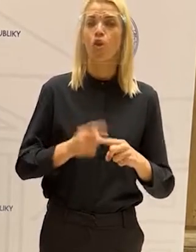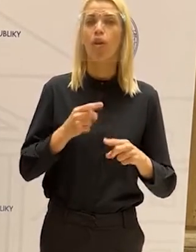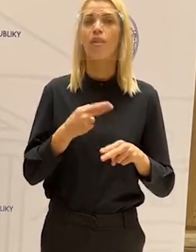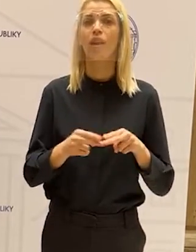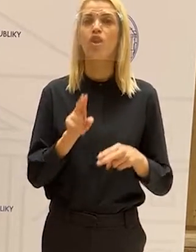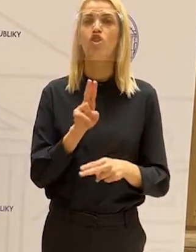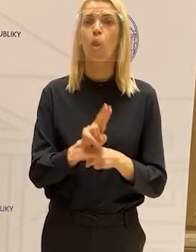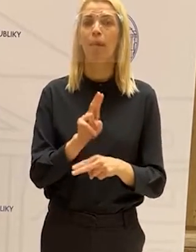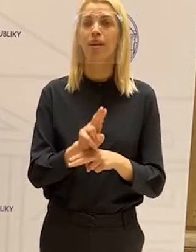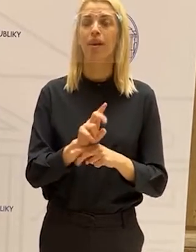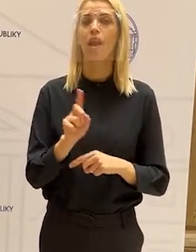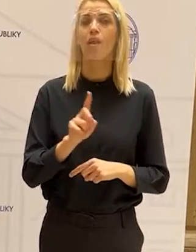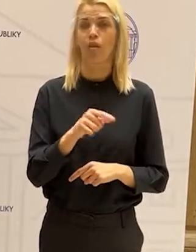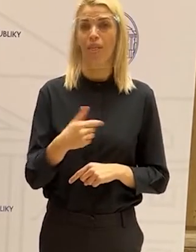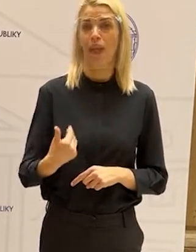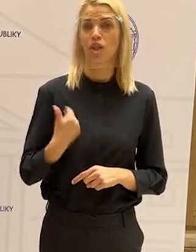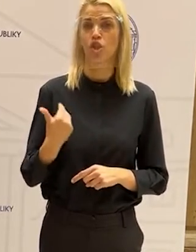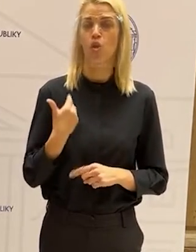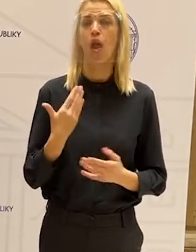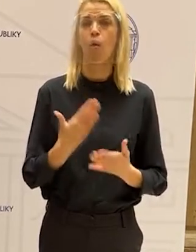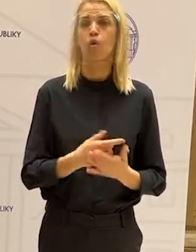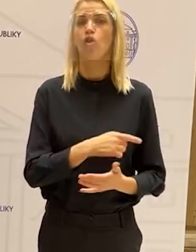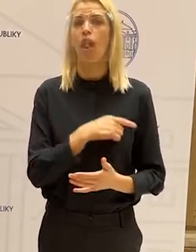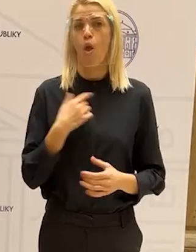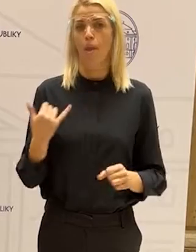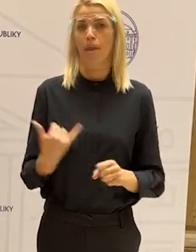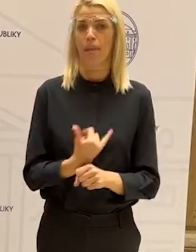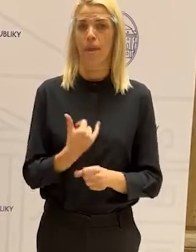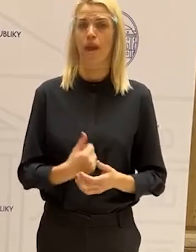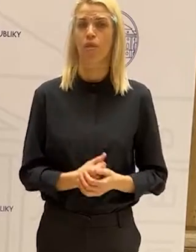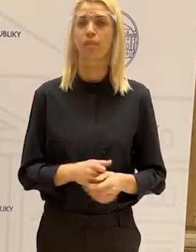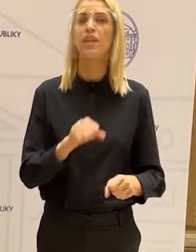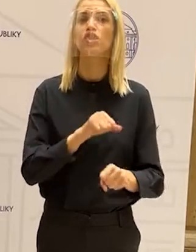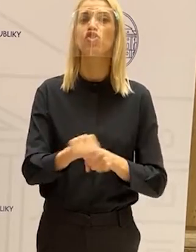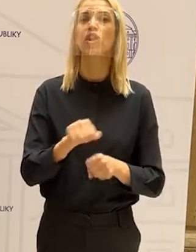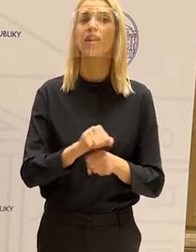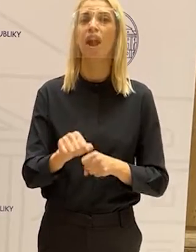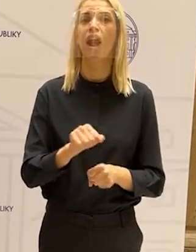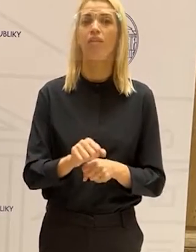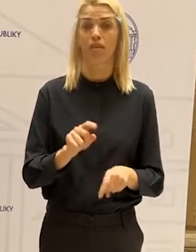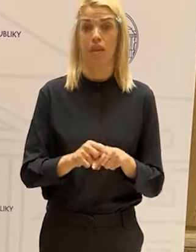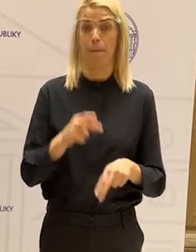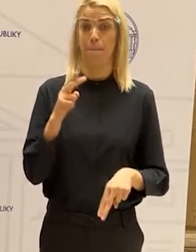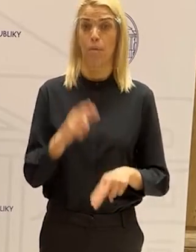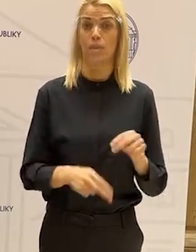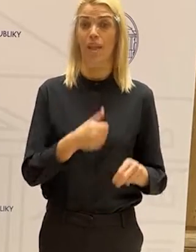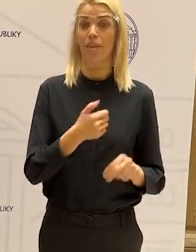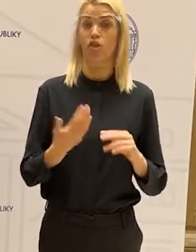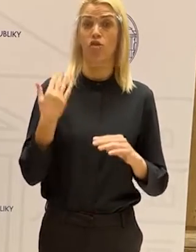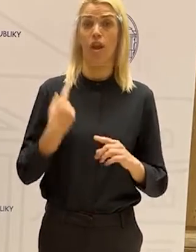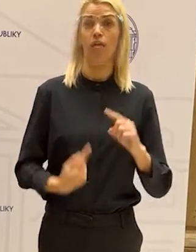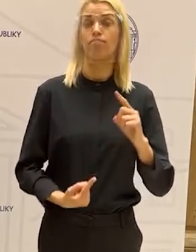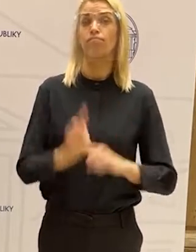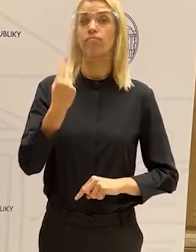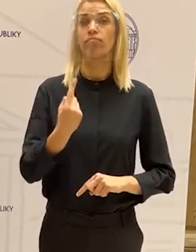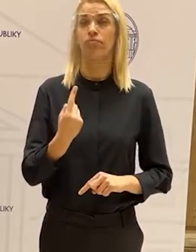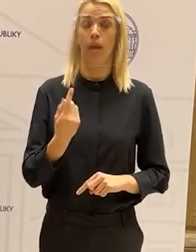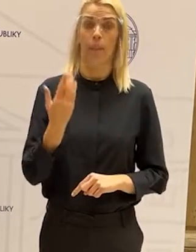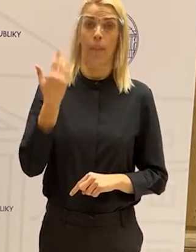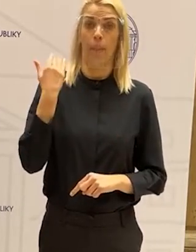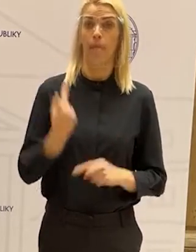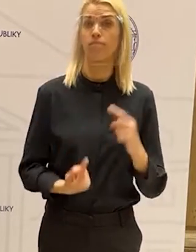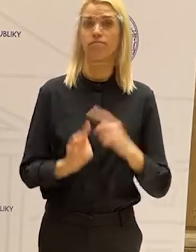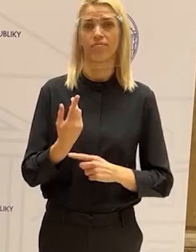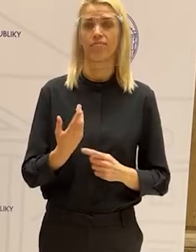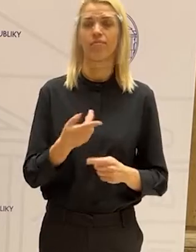rieši opatrenia, ktoré na školách dlhodobo absentujú. Šikana sa neobjavila v posledných týždňoch alebo posledných dňoch.